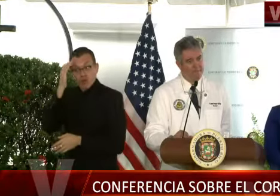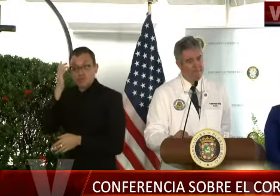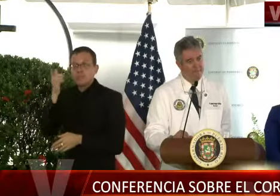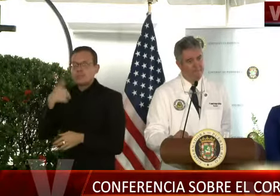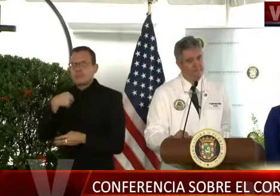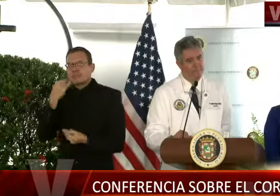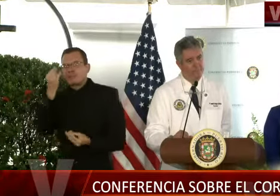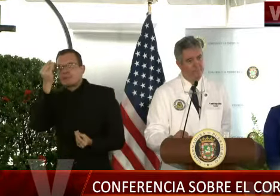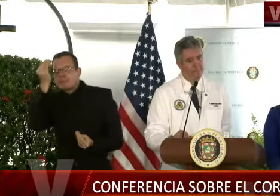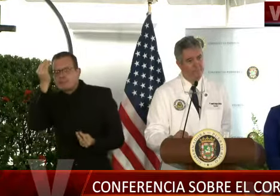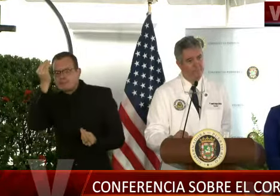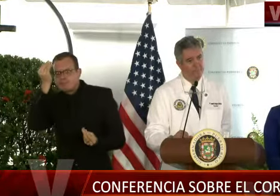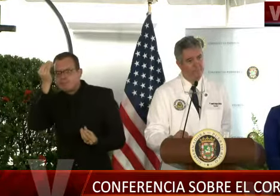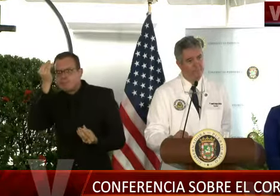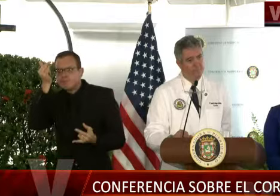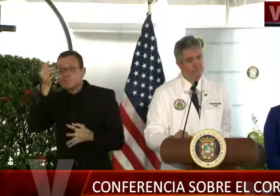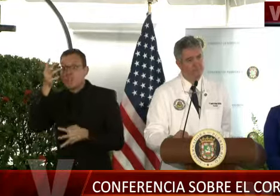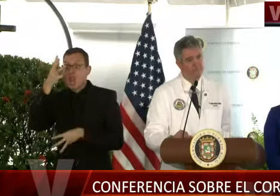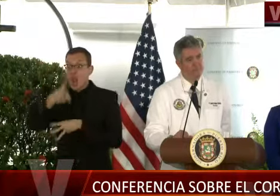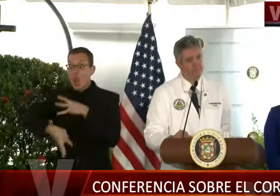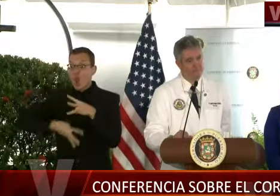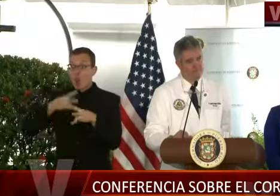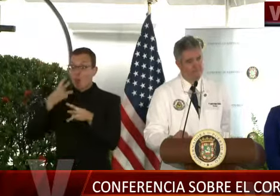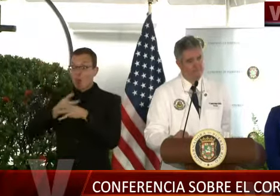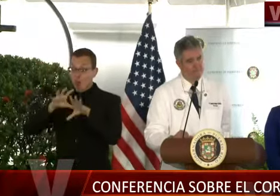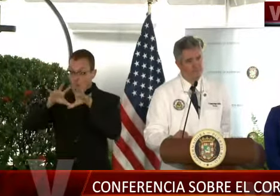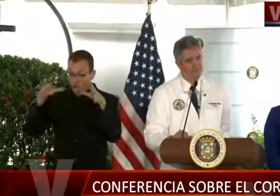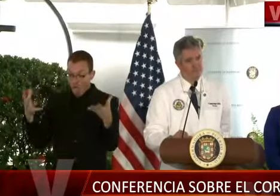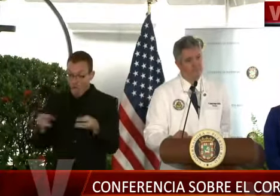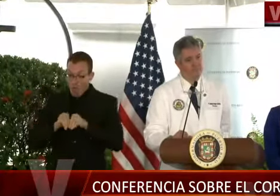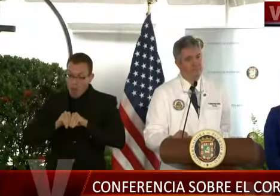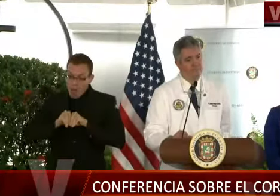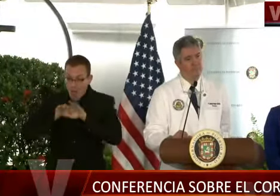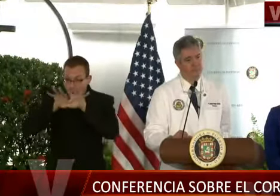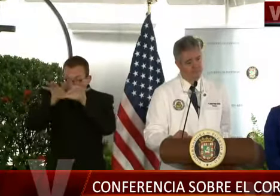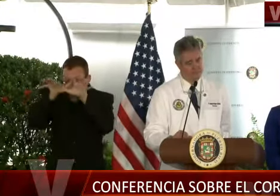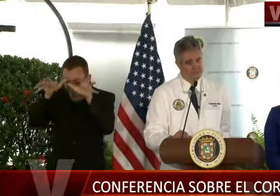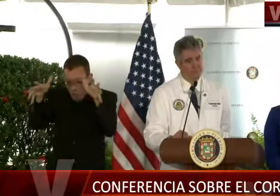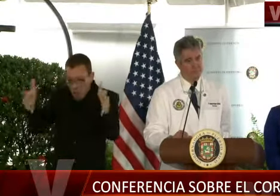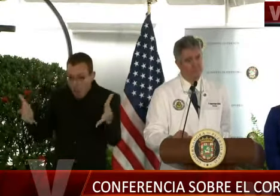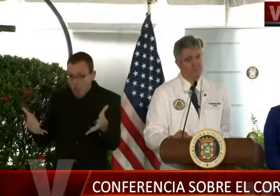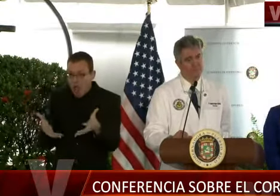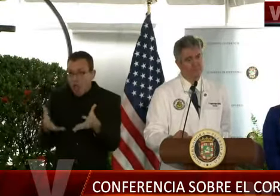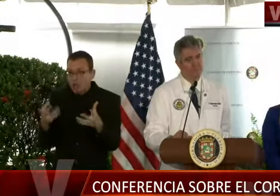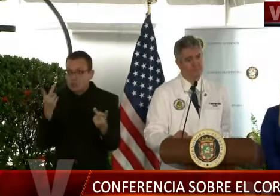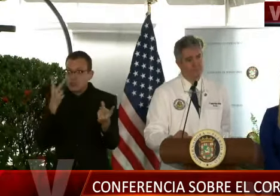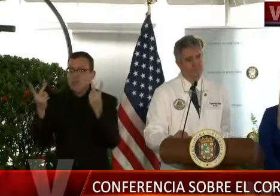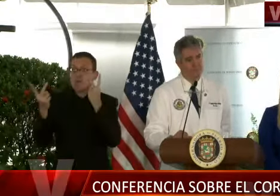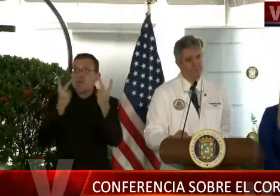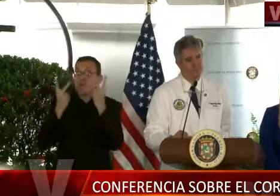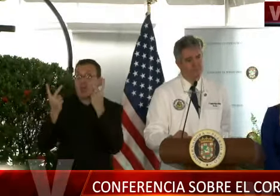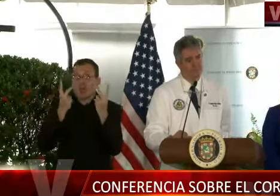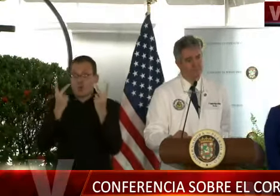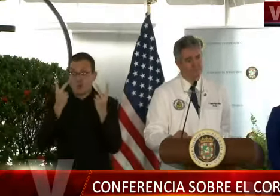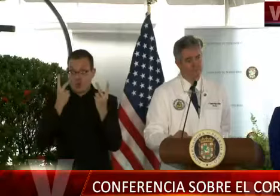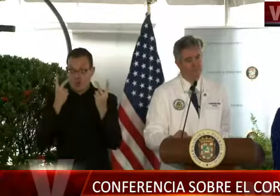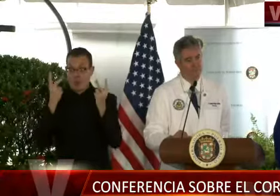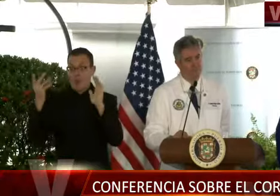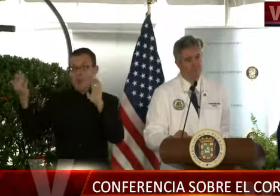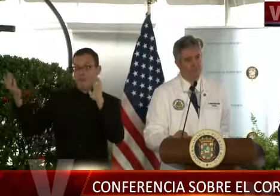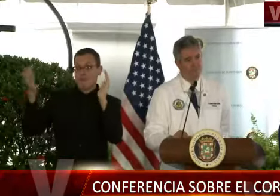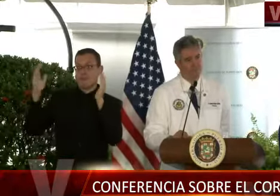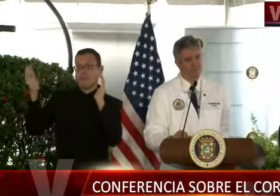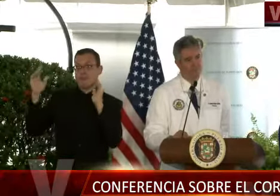pandemias a nivel mundial? Que ustedes ya conocen la data, ustedes conocen cómo se comportan las pandemias. Ustedes saben a dónde vamos a llegar.